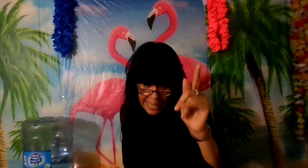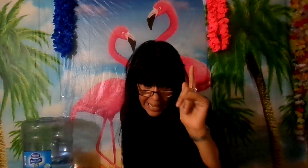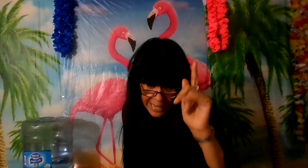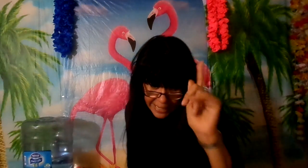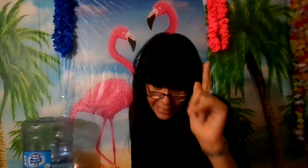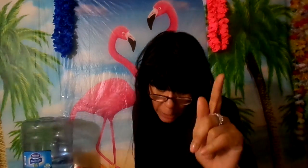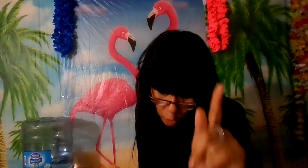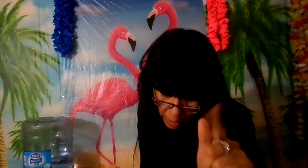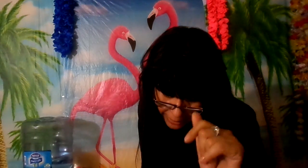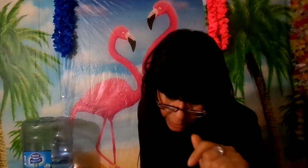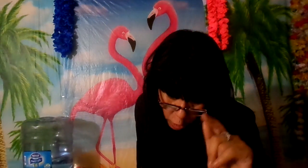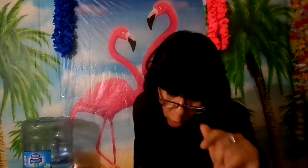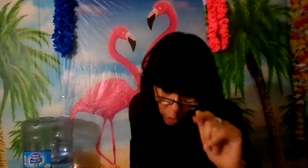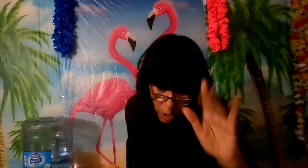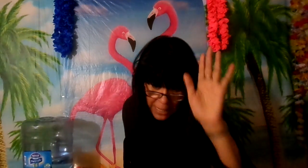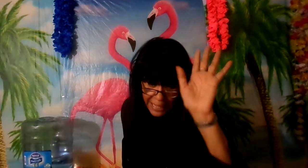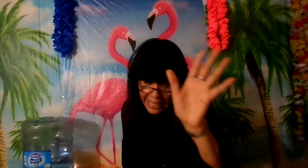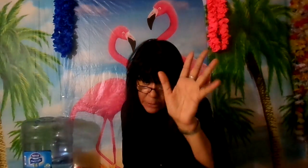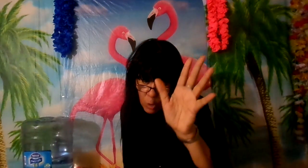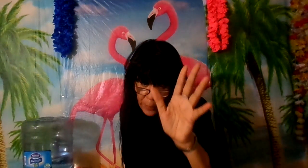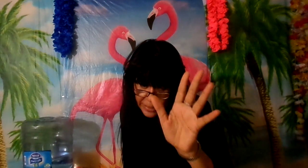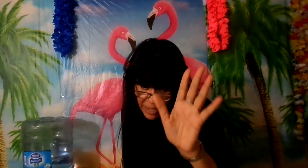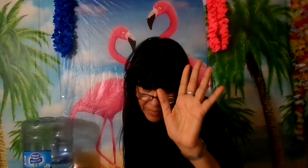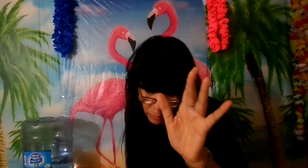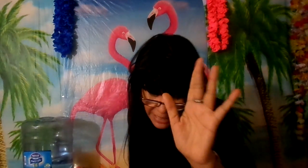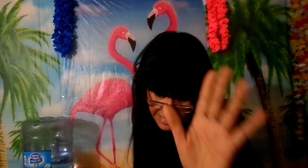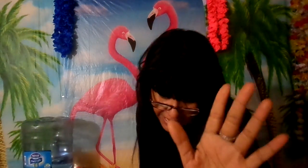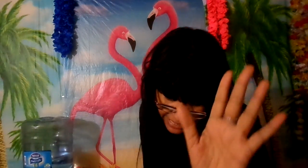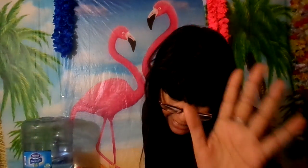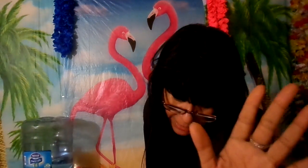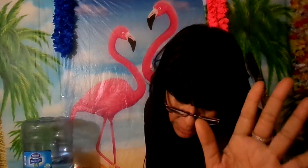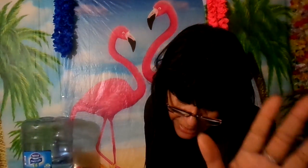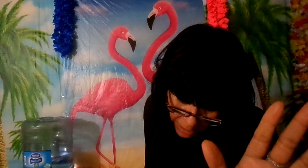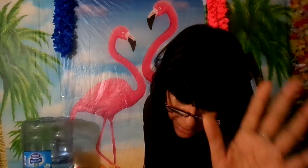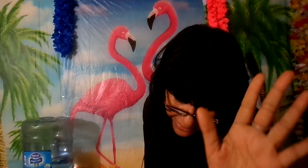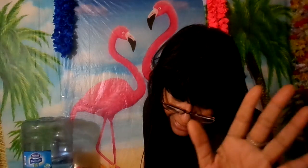el quinto ángel tocó la trompeta y dio una estrella que cayó del cielo a la tierra